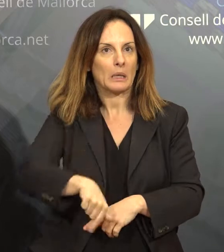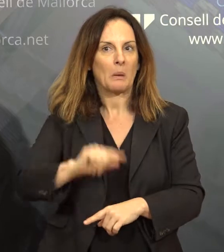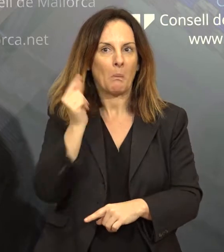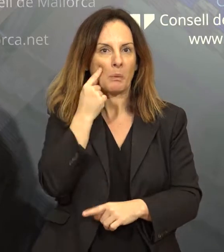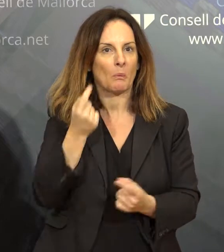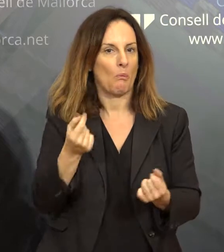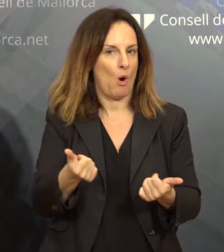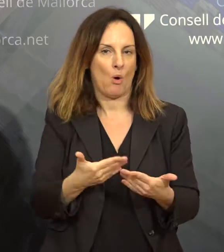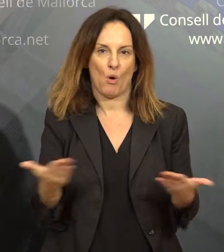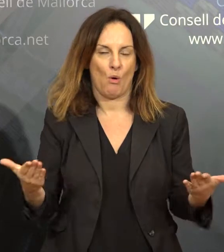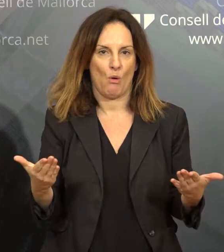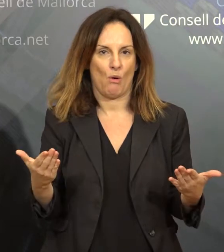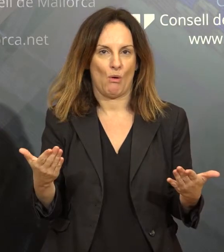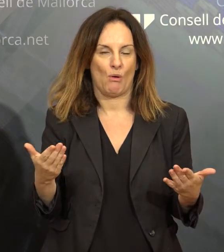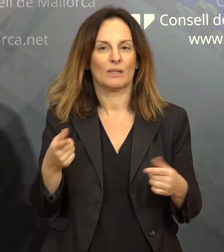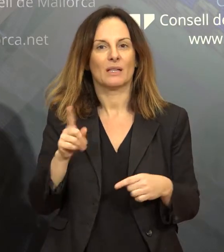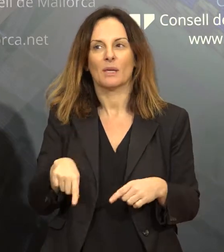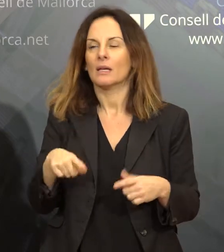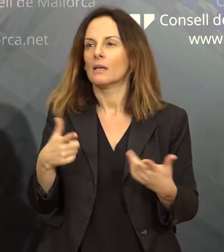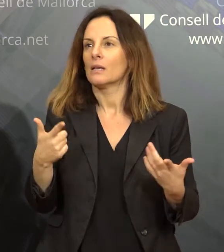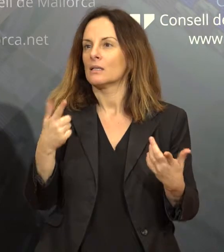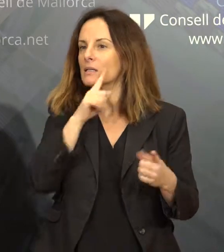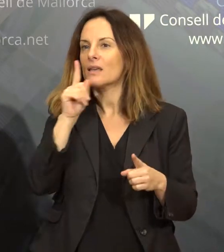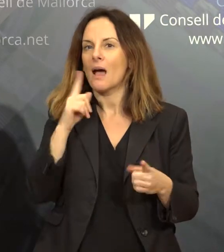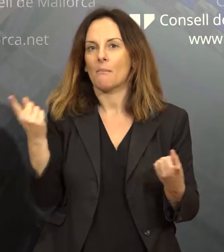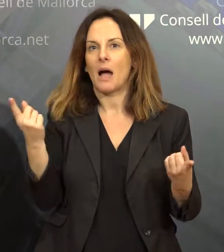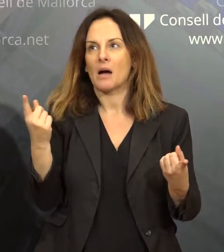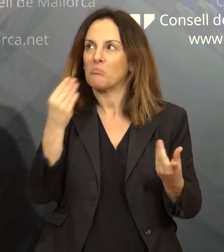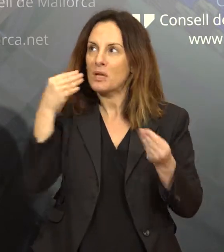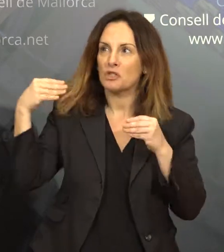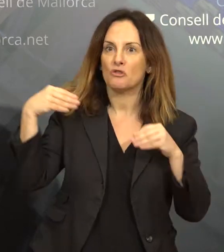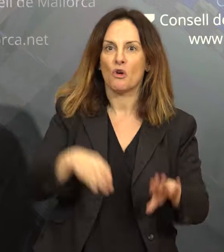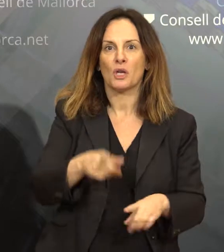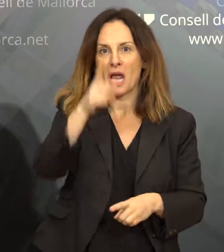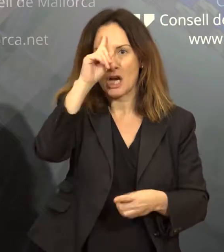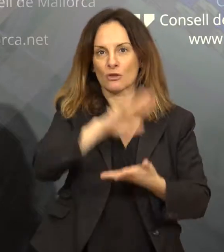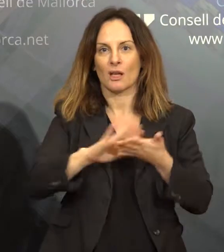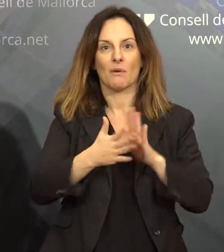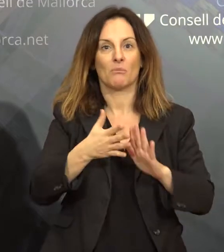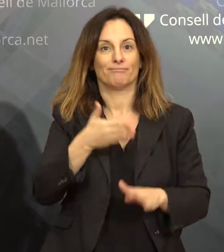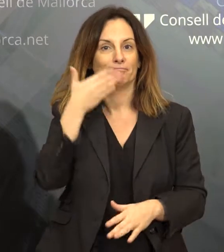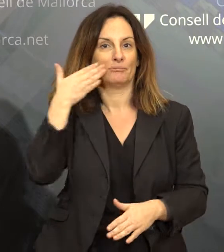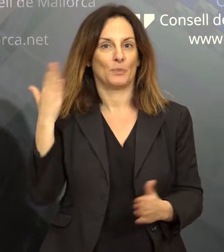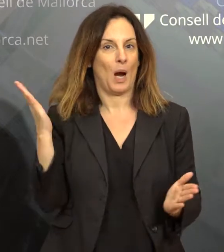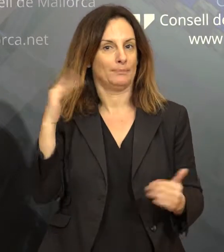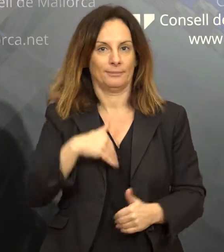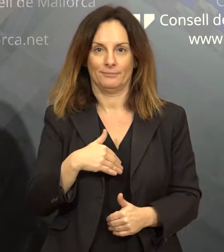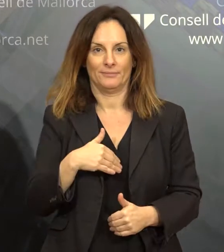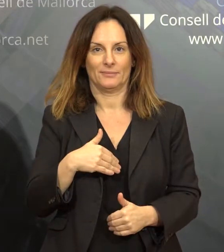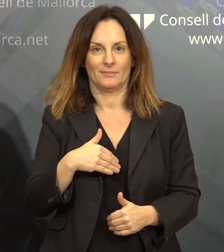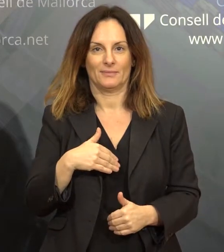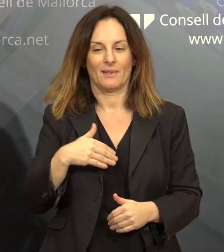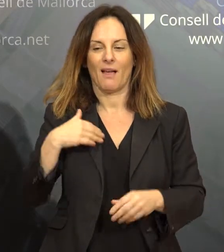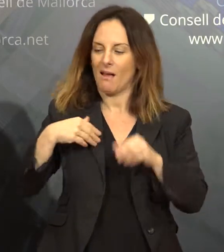orfandad de género és perquè no coneixem la nostra història, con la qual no podem orgullecernos de noses raíces.